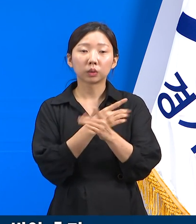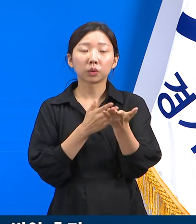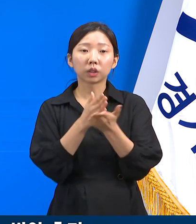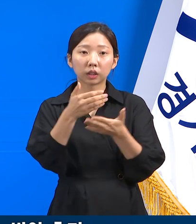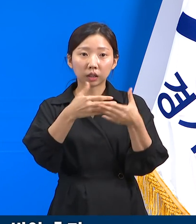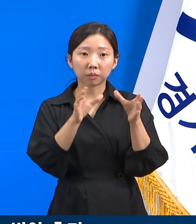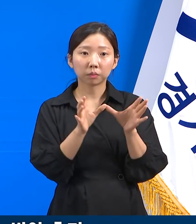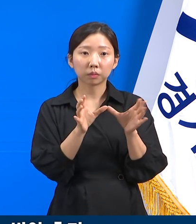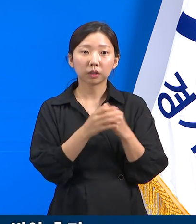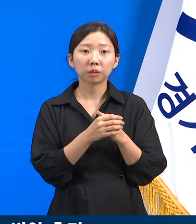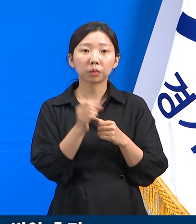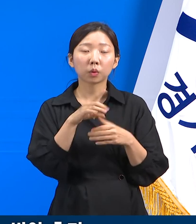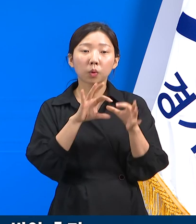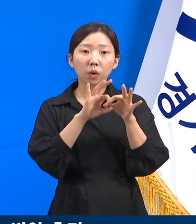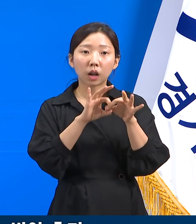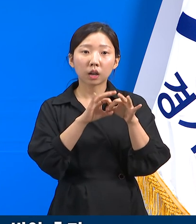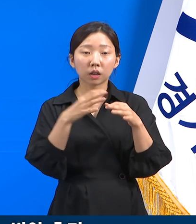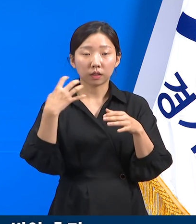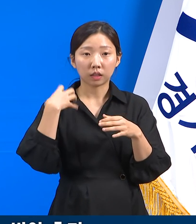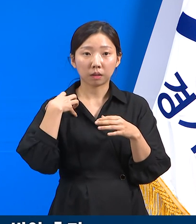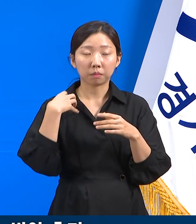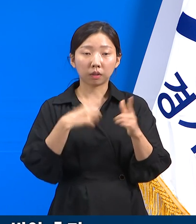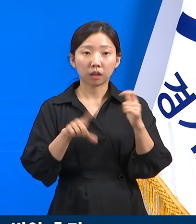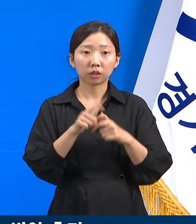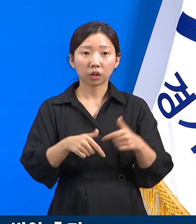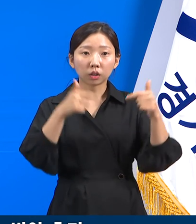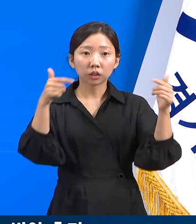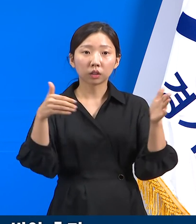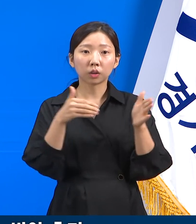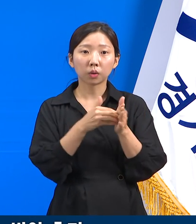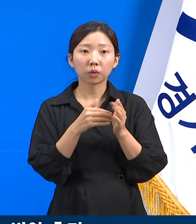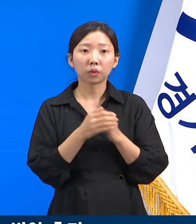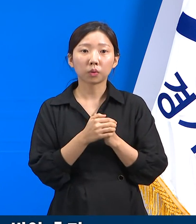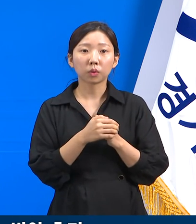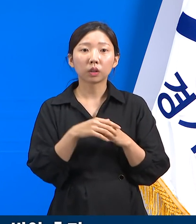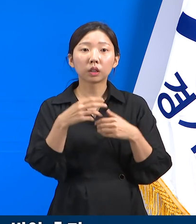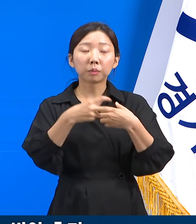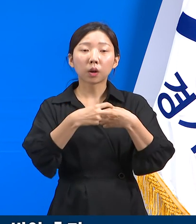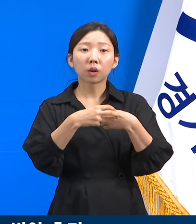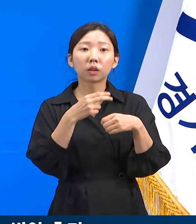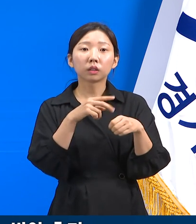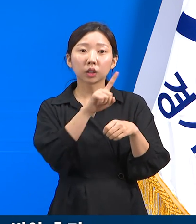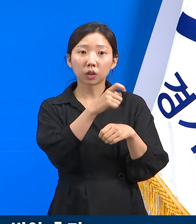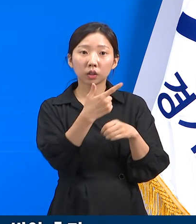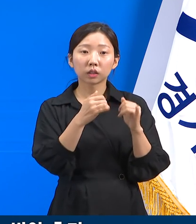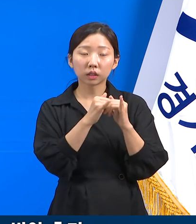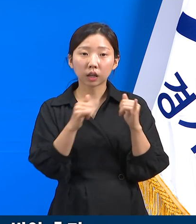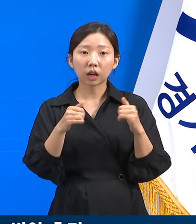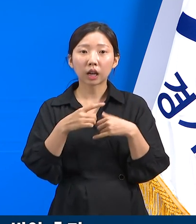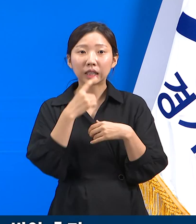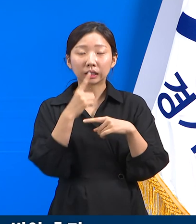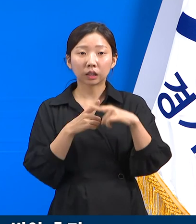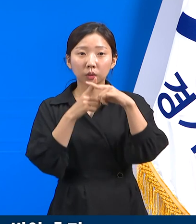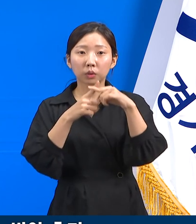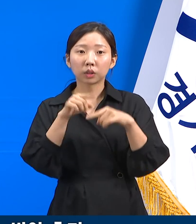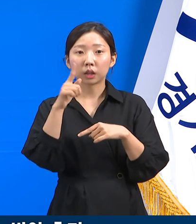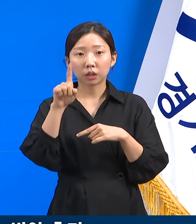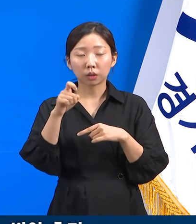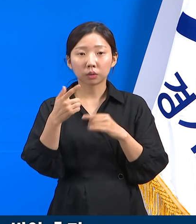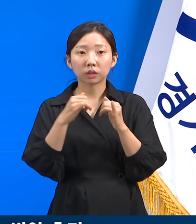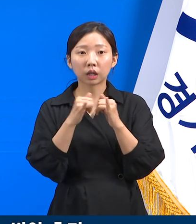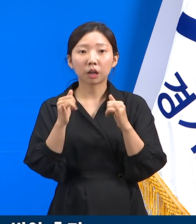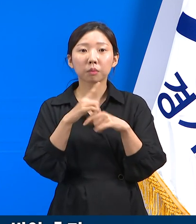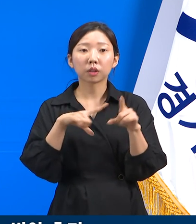구성 및 간호인력 확충을 완료하였으며 의사 16명이 협진하고 있으며 간호사 20명 등 총 42명으로 운영